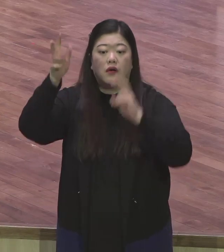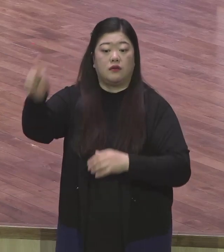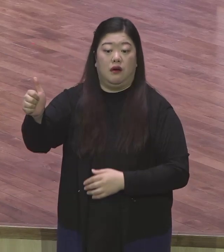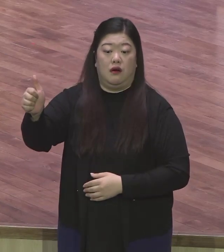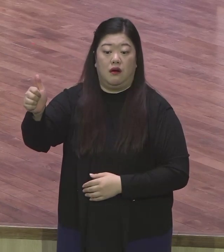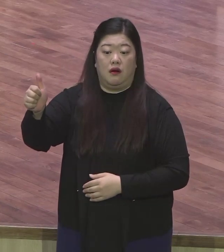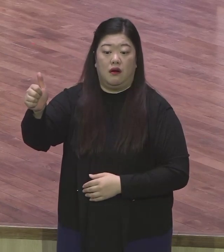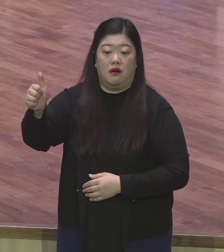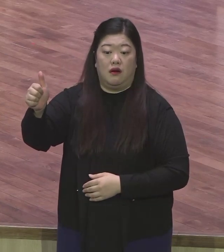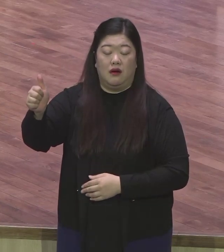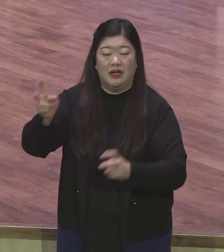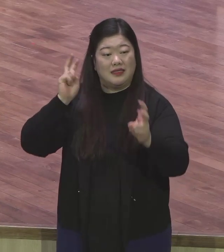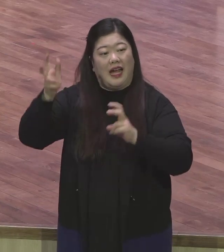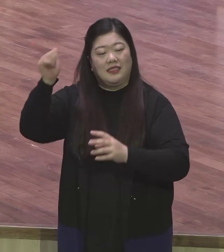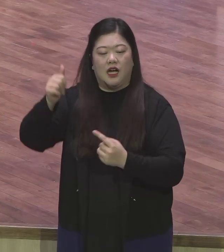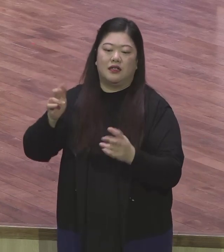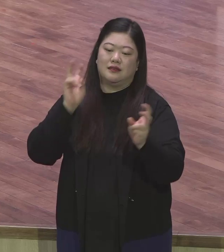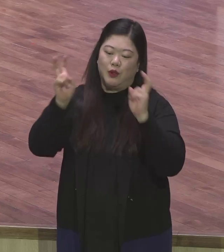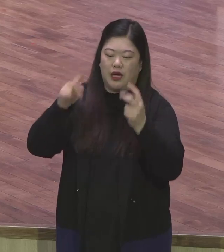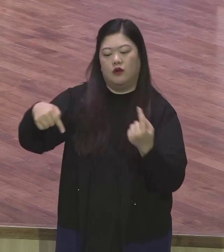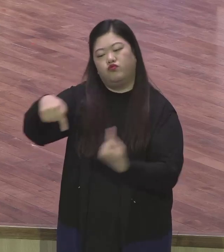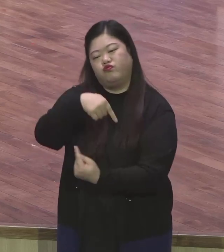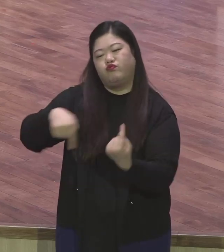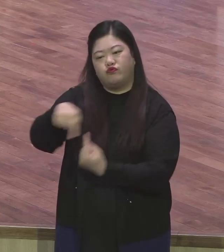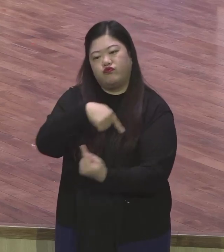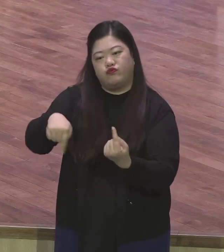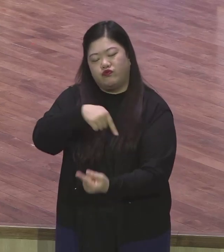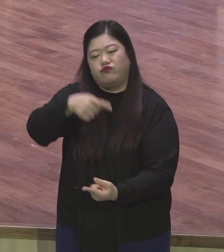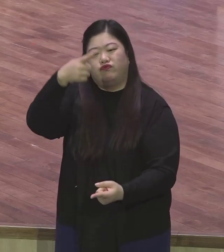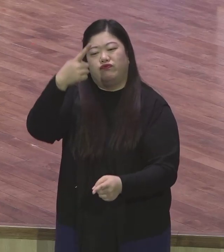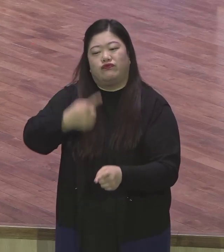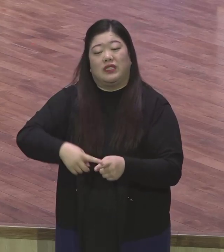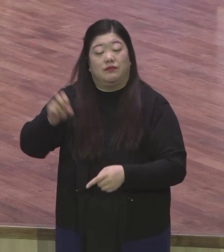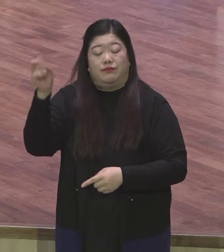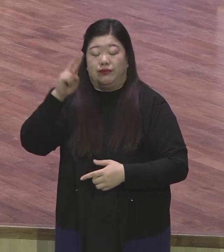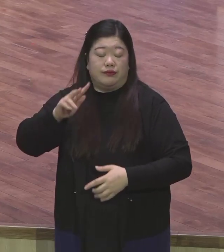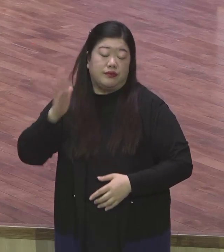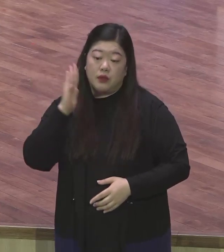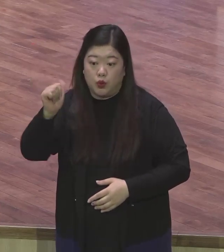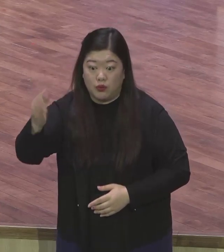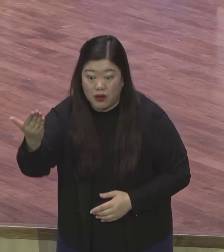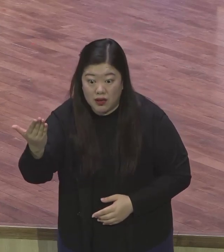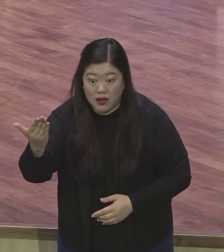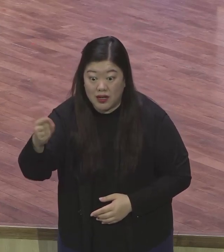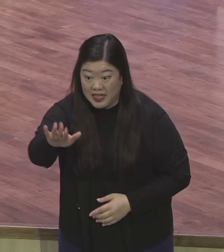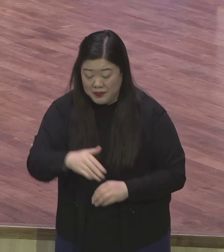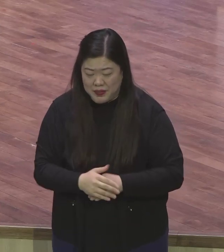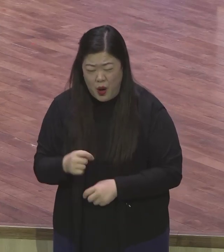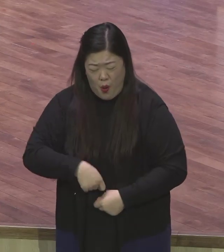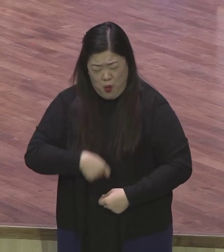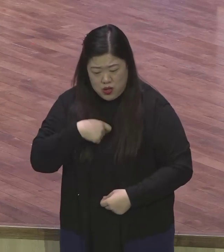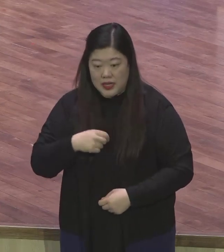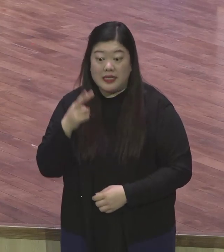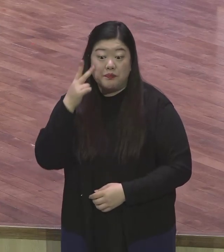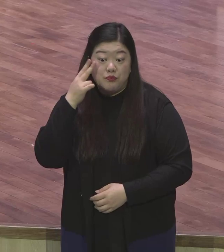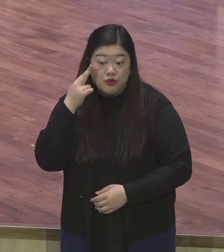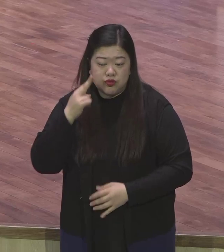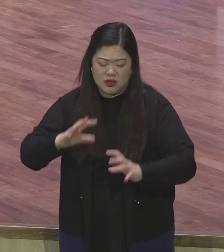몰라요 미국은 전 세계에 영향을 입히는 국가예요 전 세계를 보호해야 돼요 전 세계가